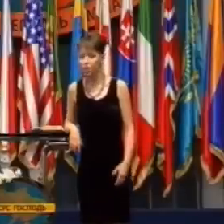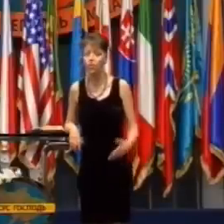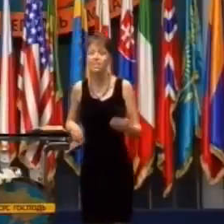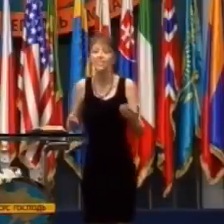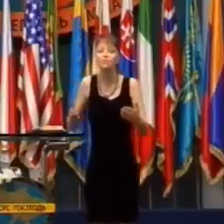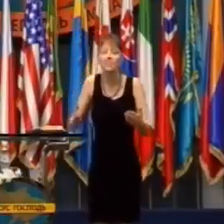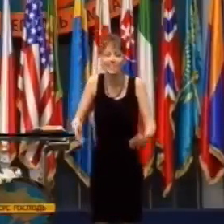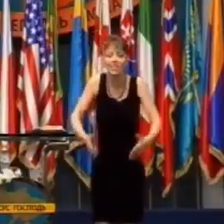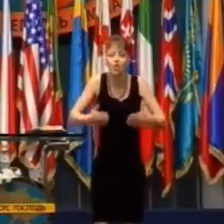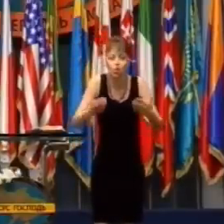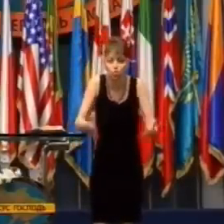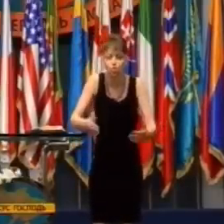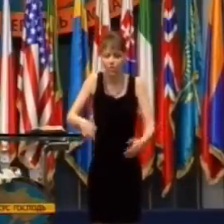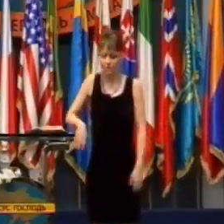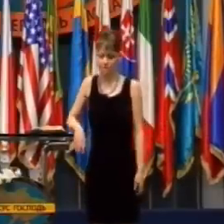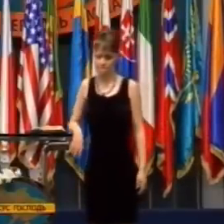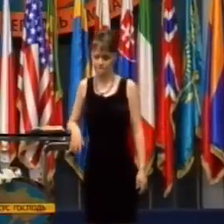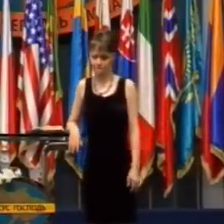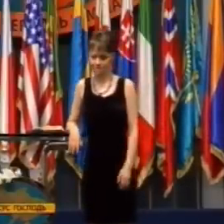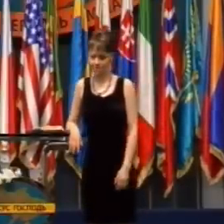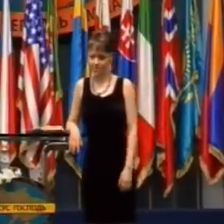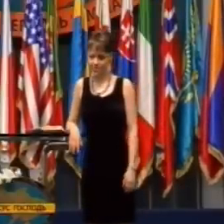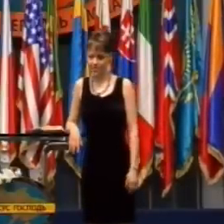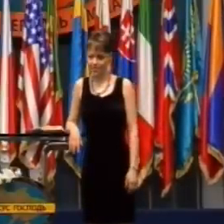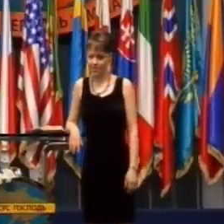Takže ak chcete zázrak,